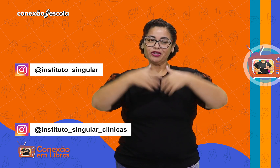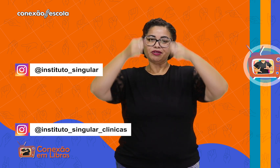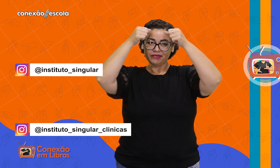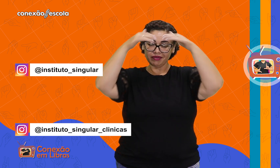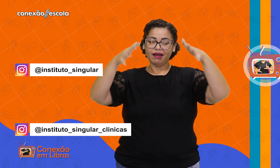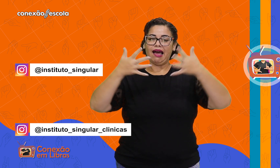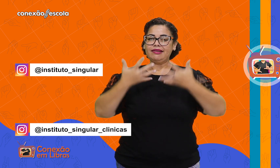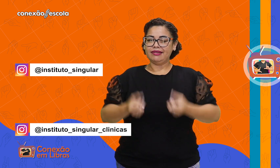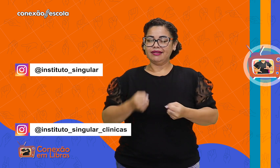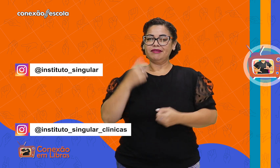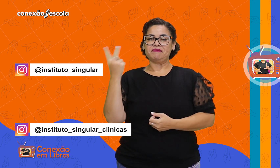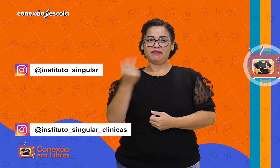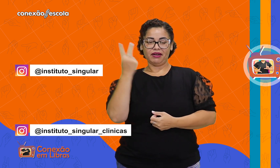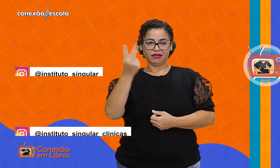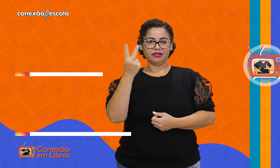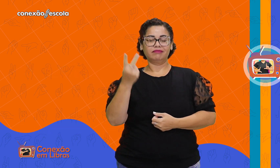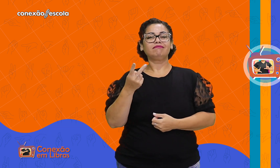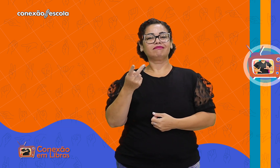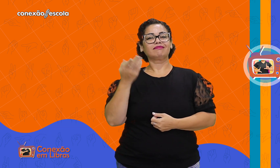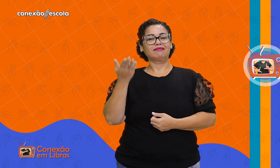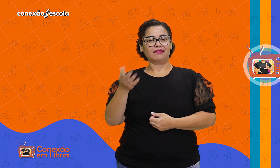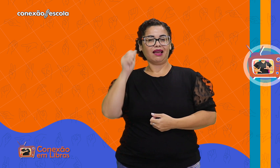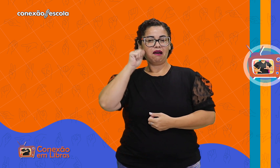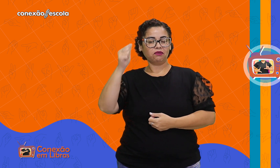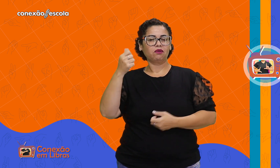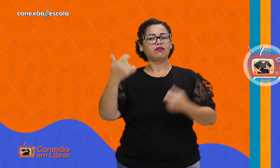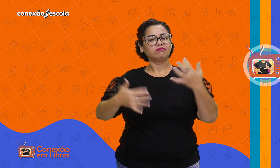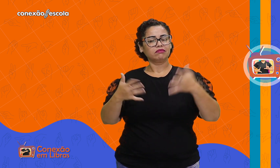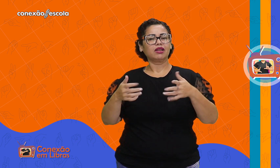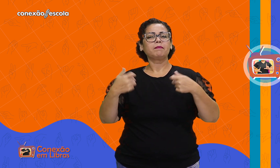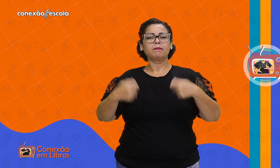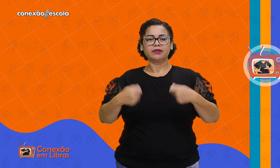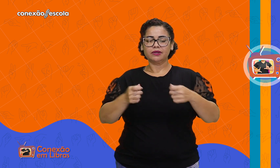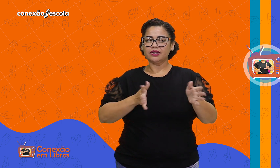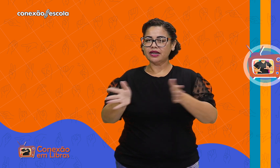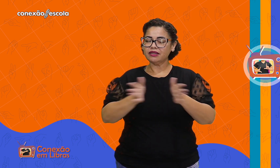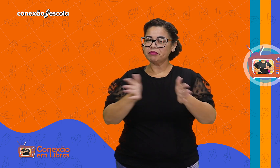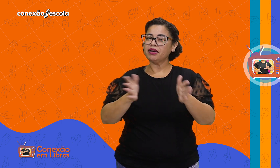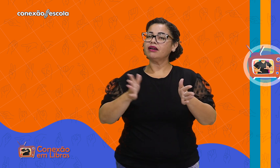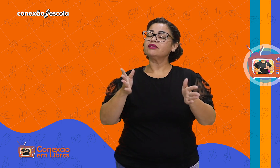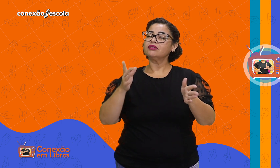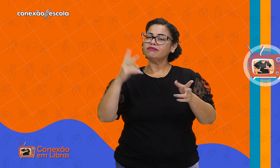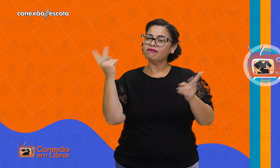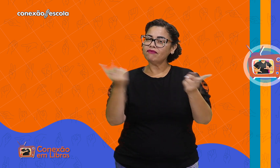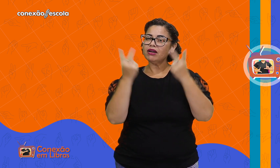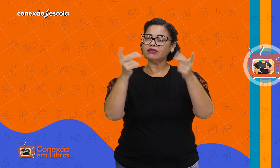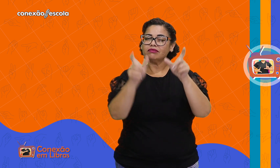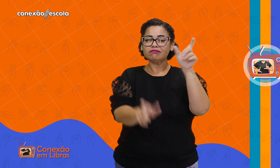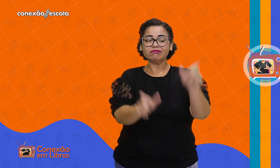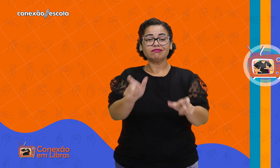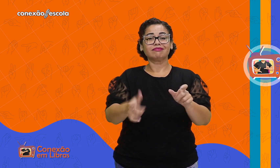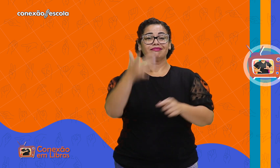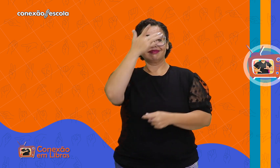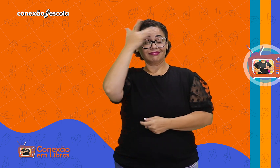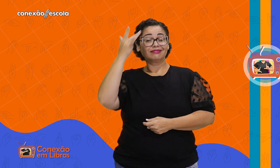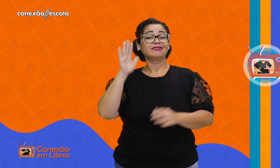autismo, aceitação e valorização. Gaiato promove a ideia de acessibilidade e valorização das pessoas